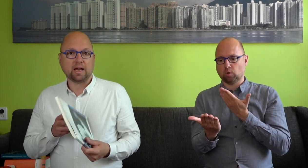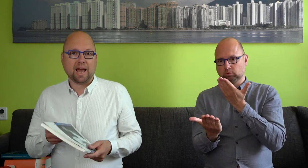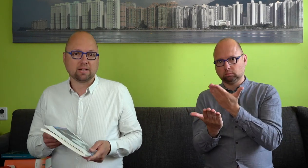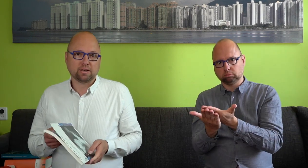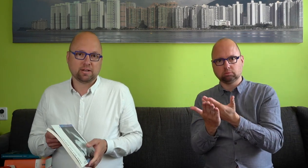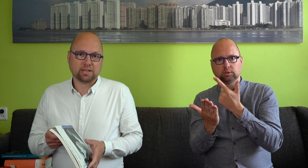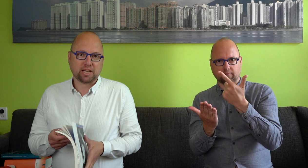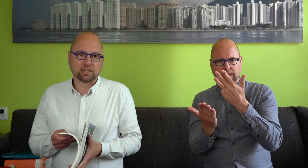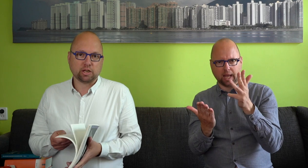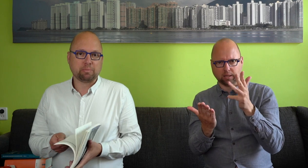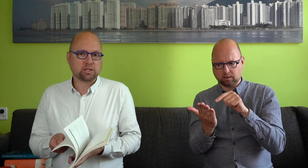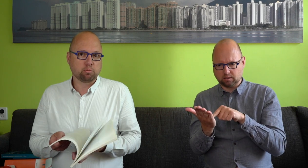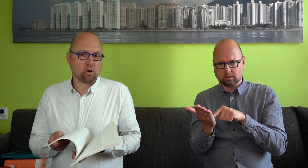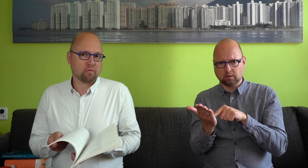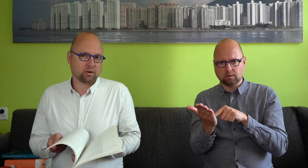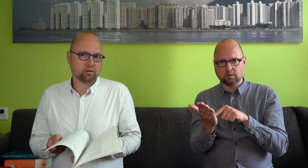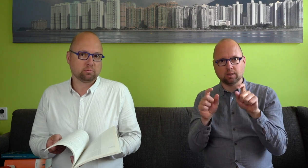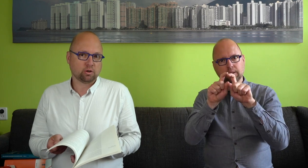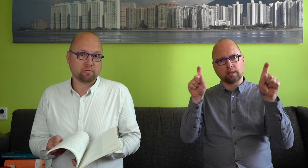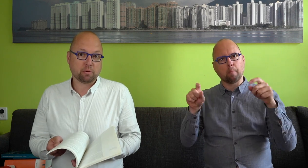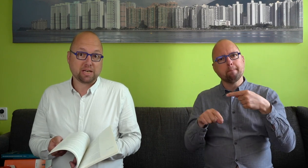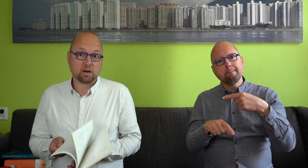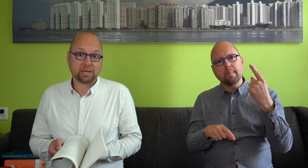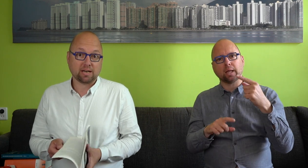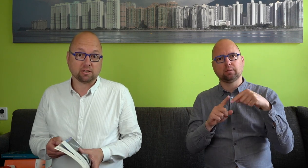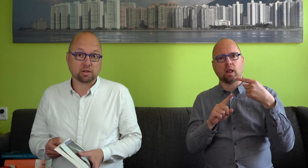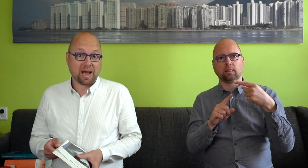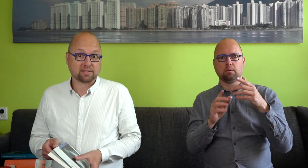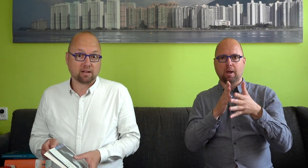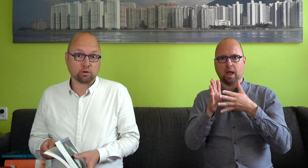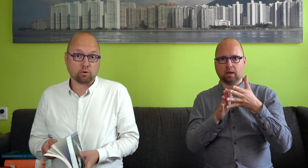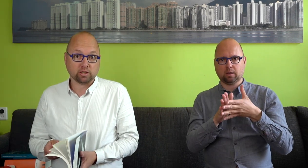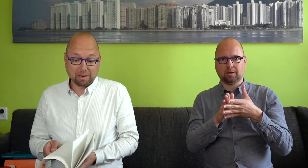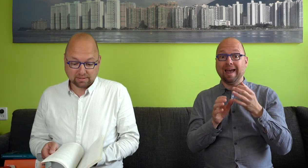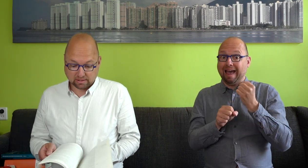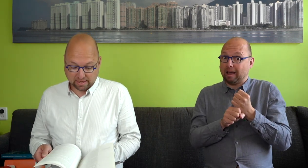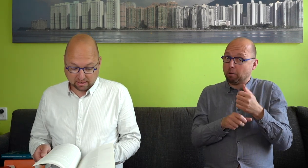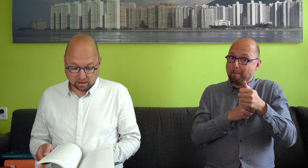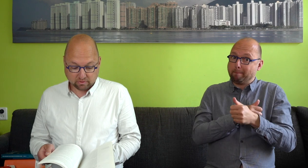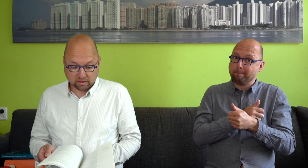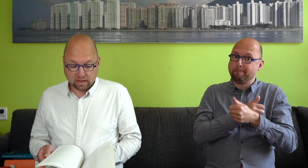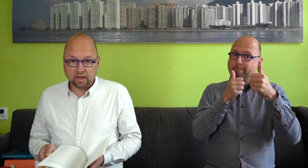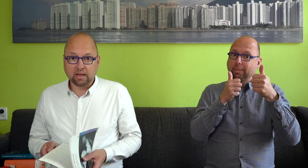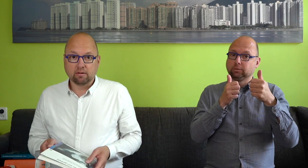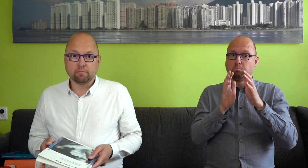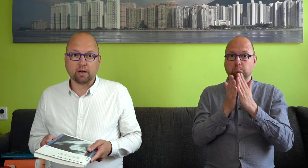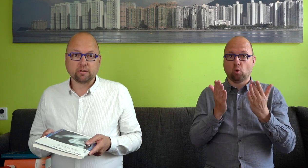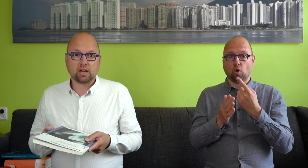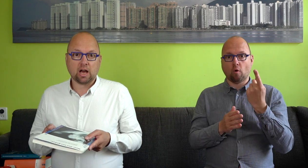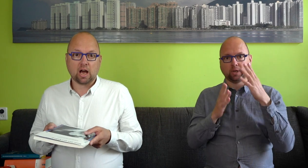Eigenlijk in zekere zin het beste boek over de dove gemeenschap en Nederlandse gebarentaal, wat er ooit gemaakt is in Nederland. Wat